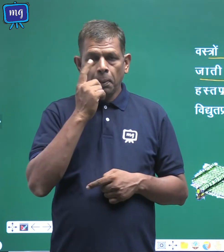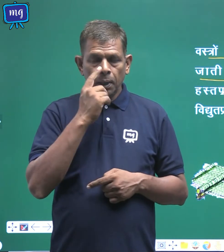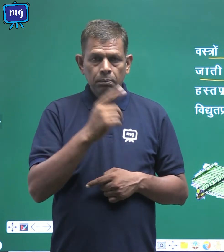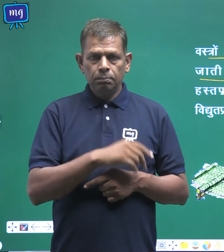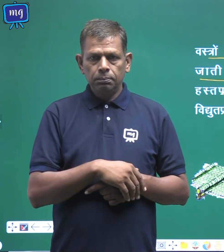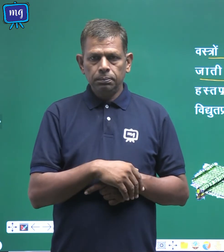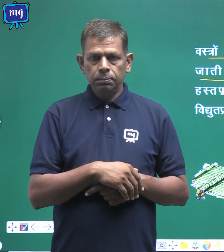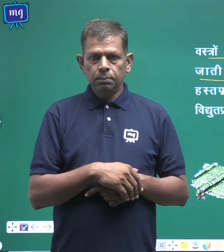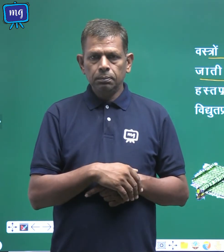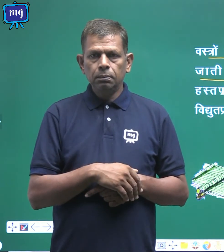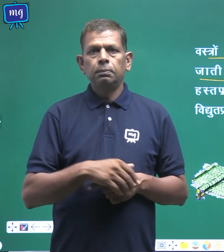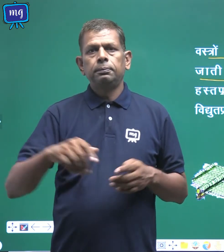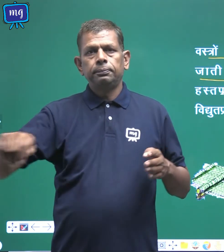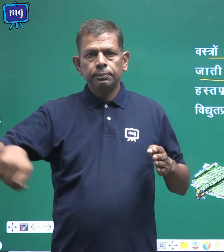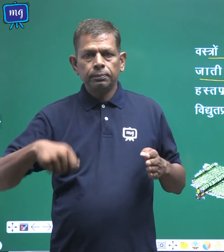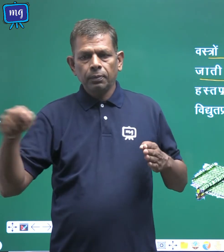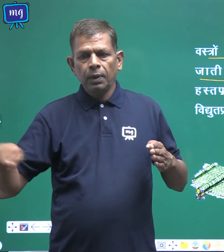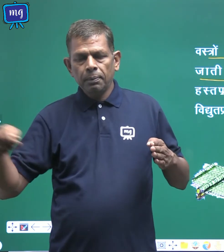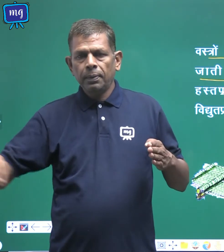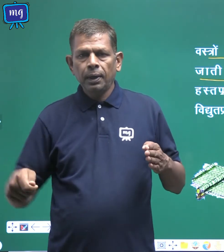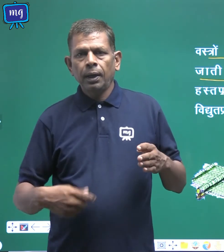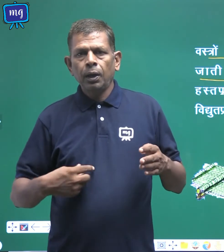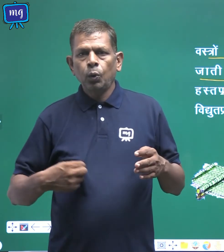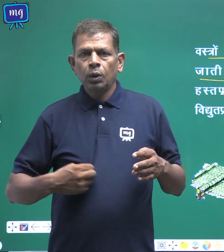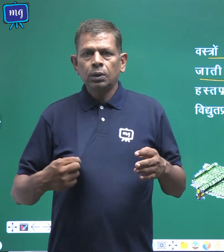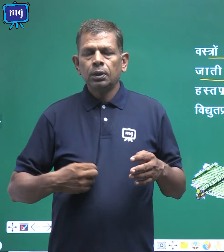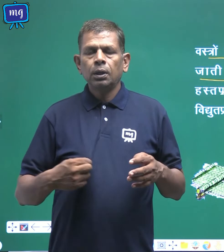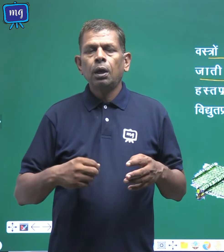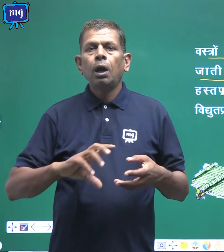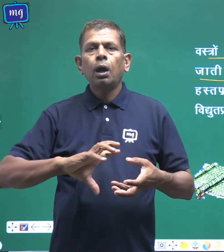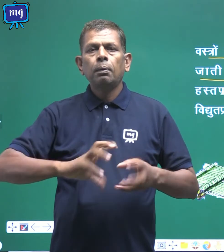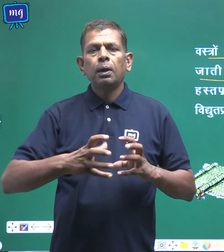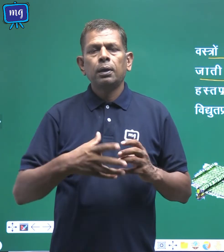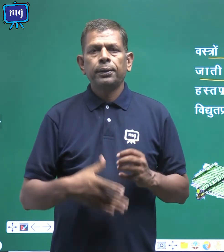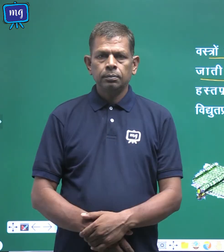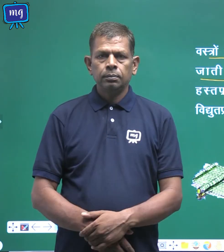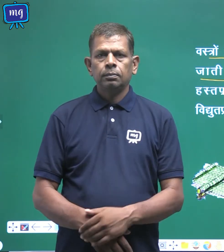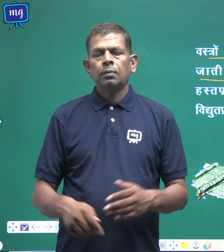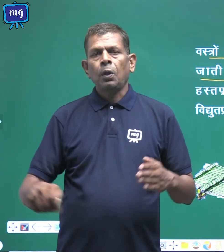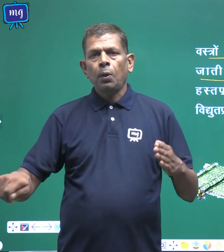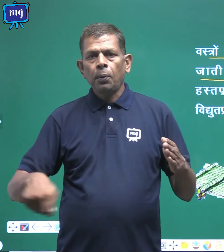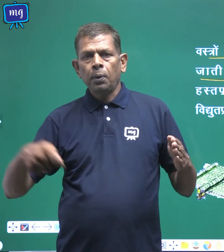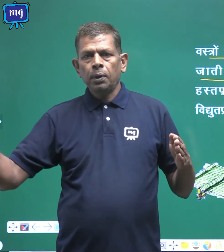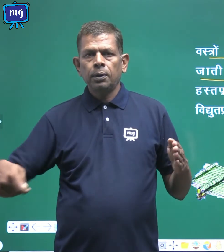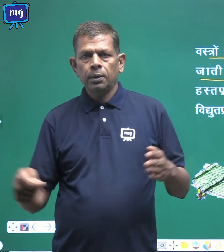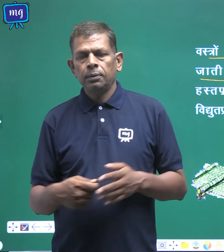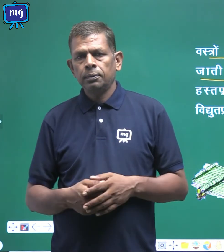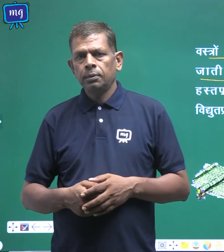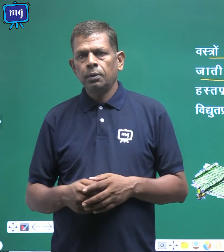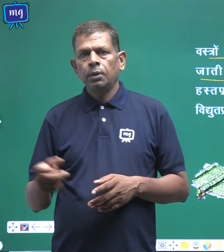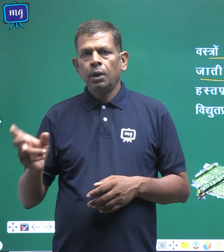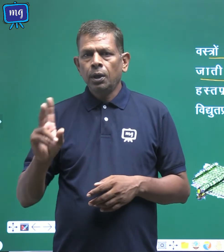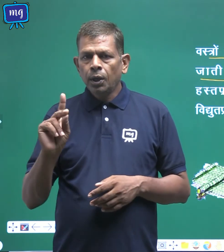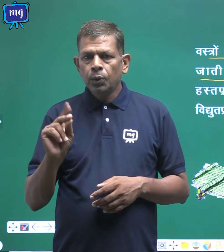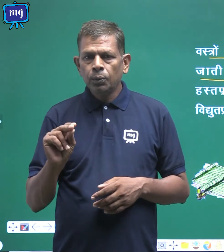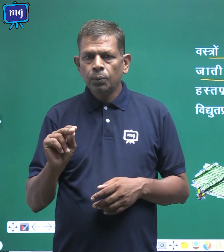महिला करगे पर वस्त्र का निर्मान कर रही है तरगे या